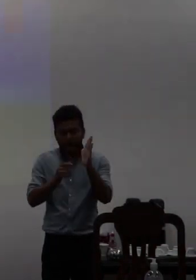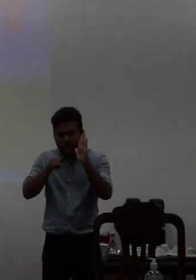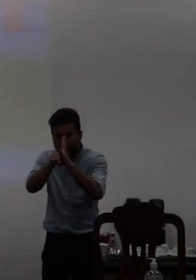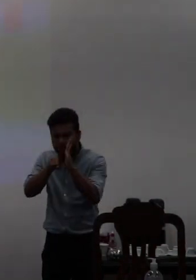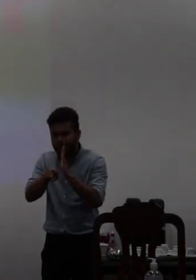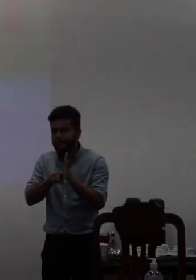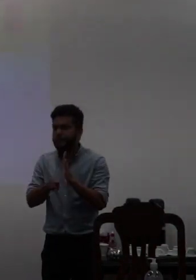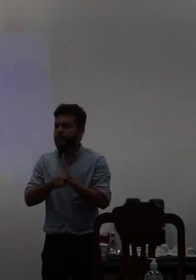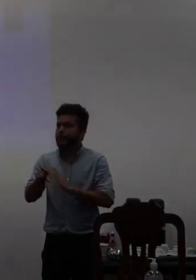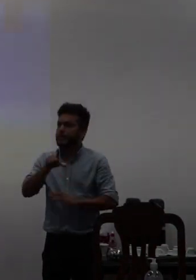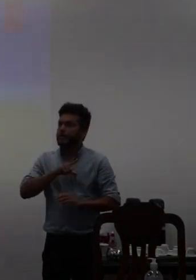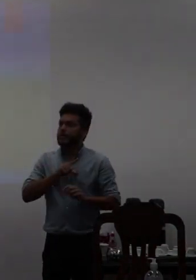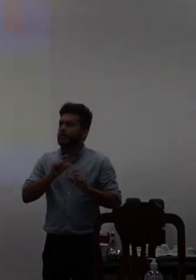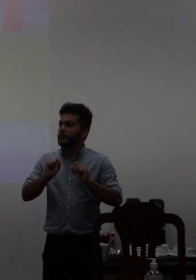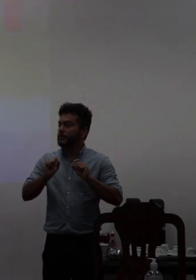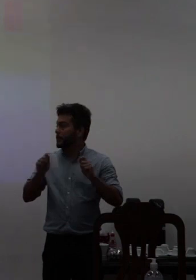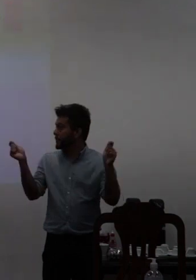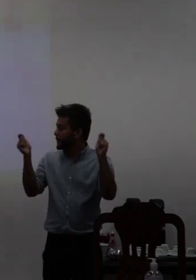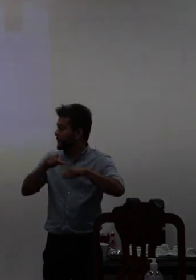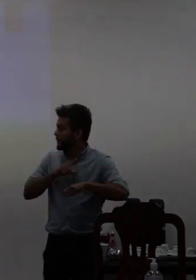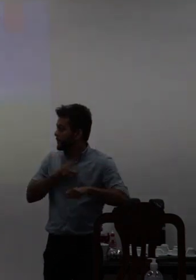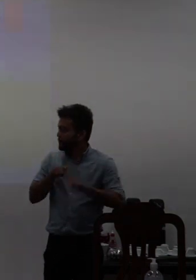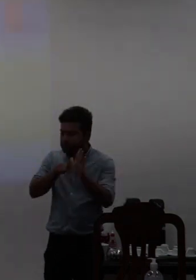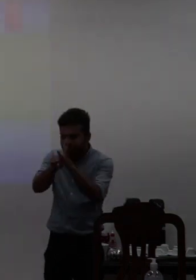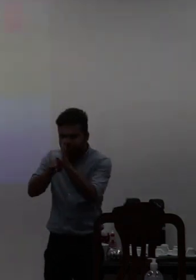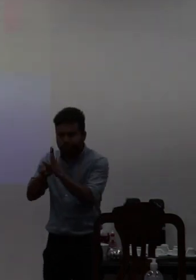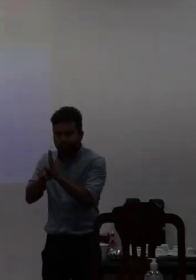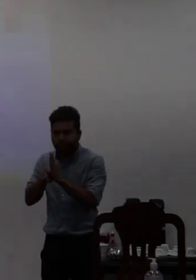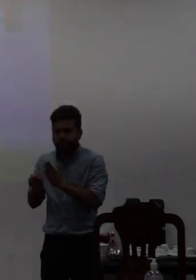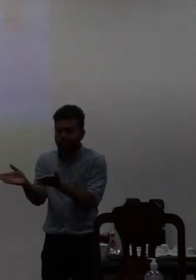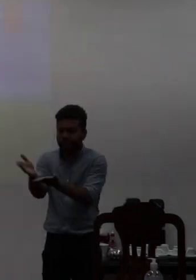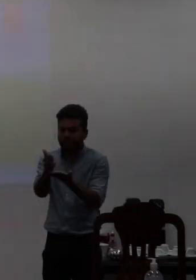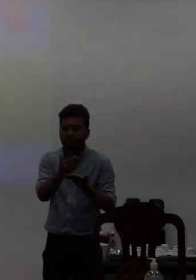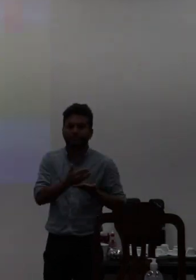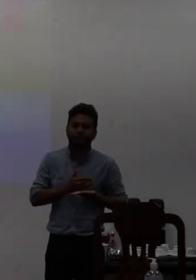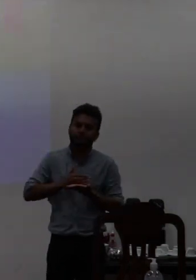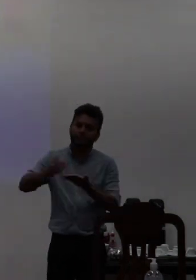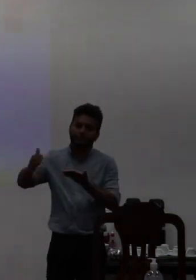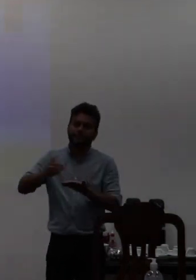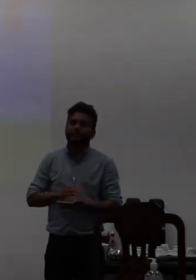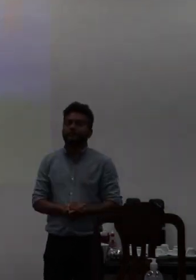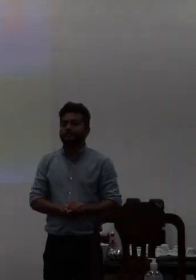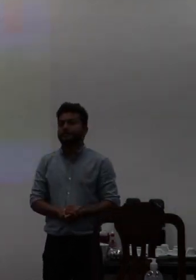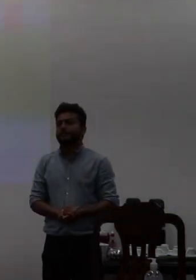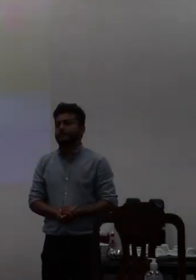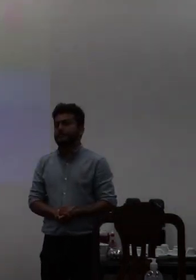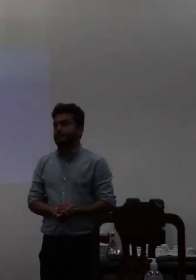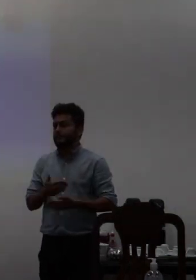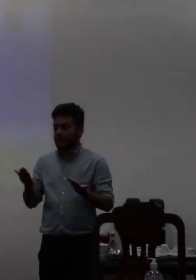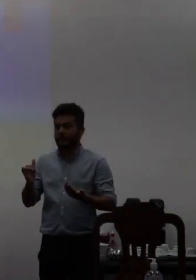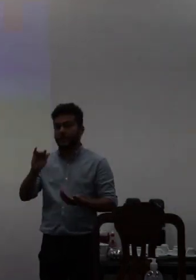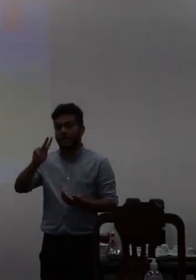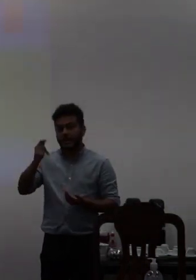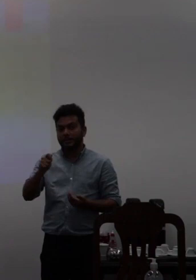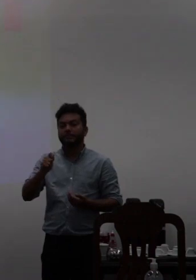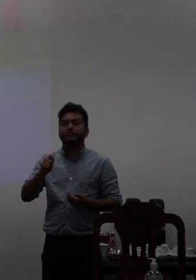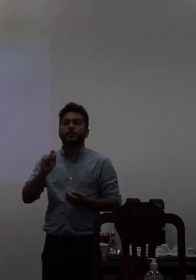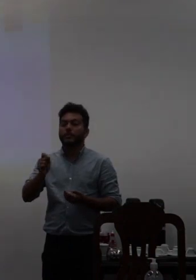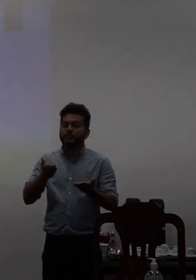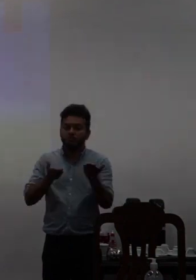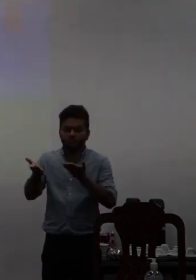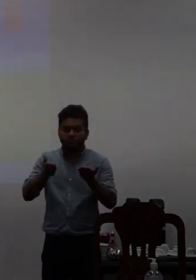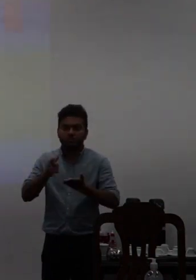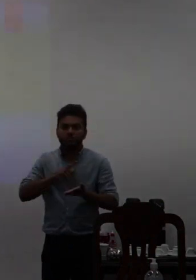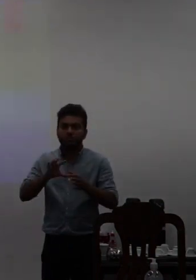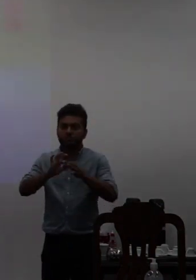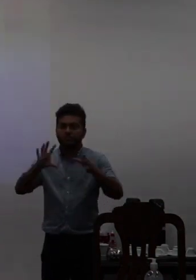fazer um diagnóstico inicial essa ilha de atendimento ela ficou disponível em